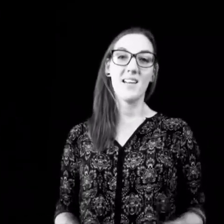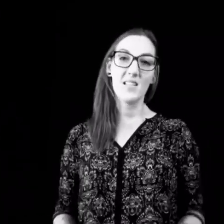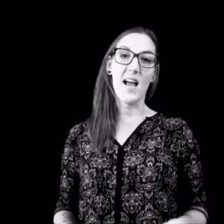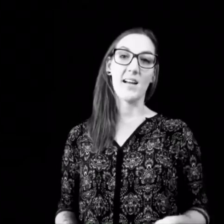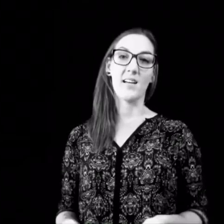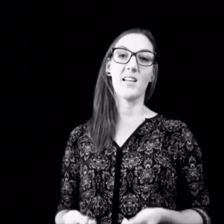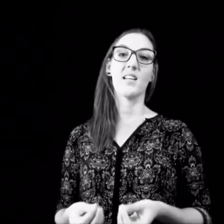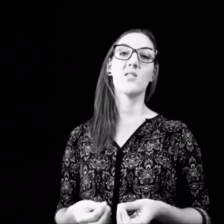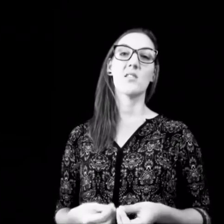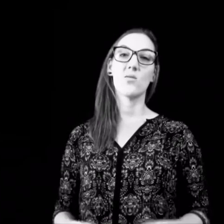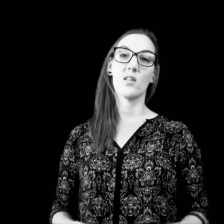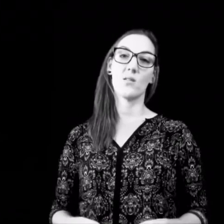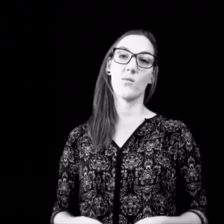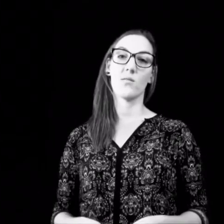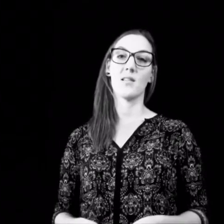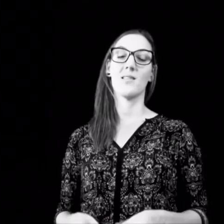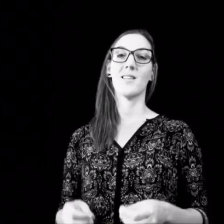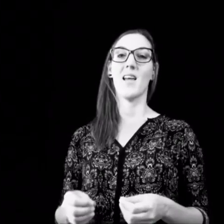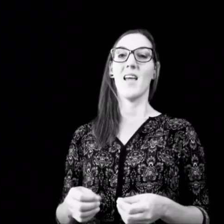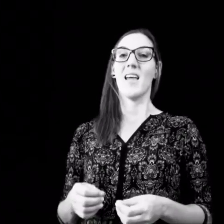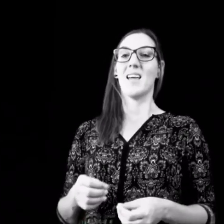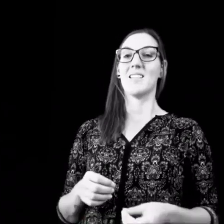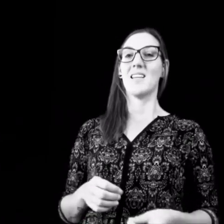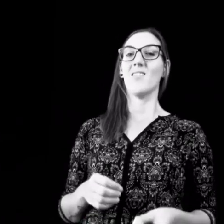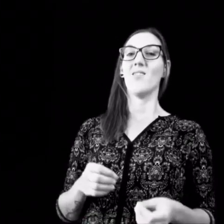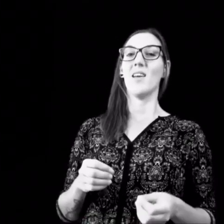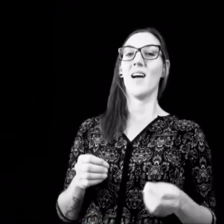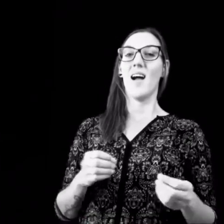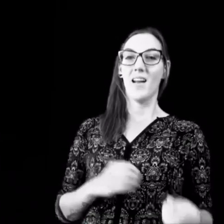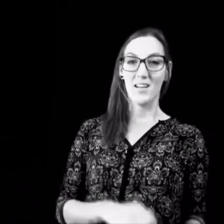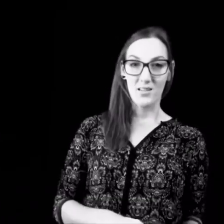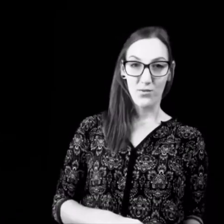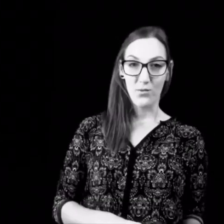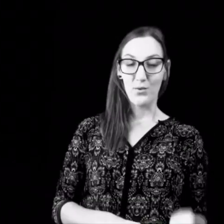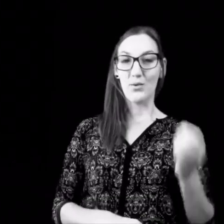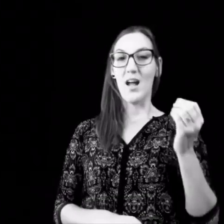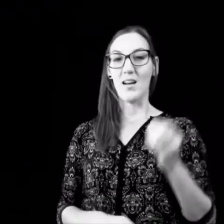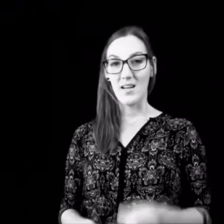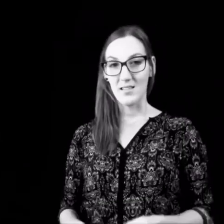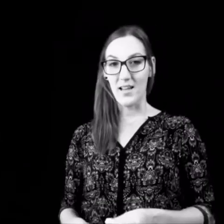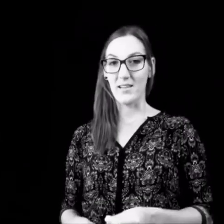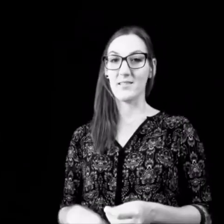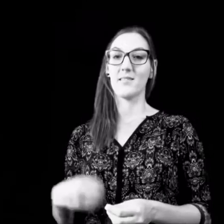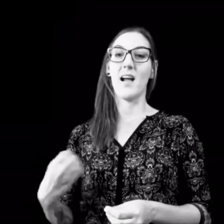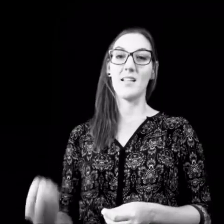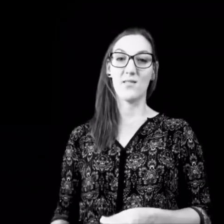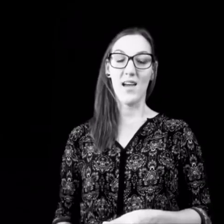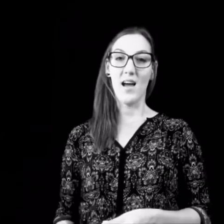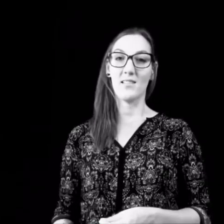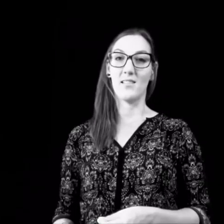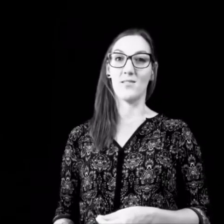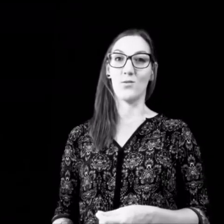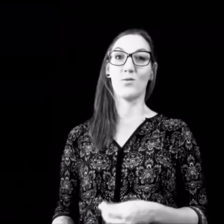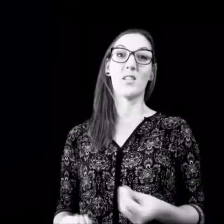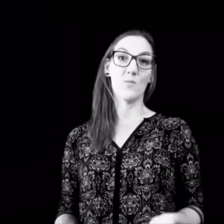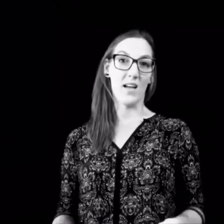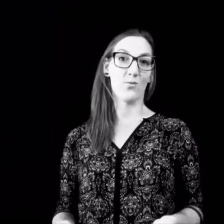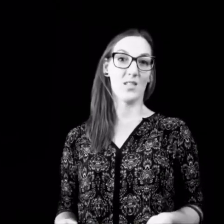eigentlich in Situationen sind, in denen wir anders fühlen, anders denken, als wir handeln. Und das macht uns